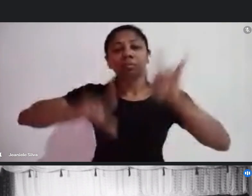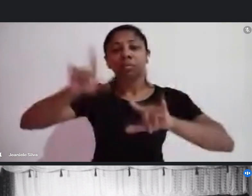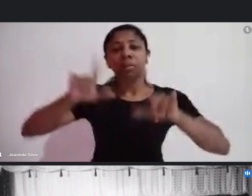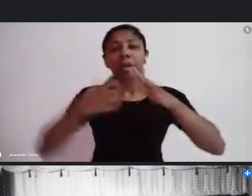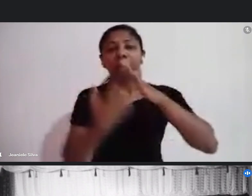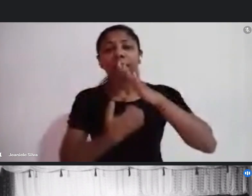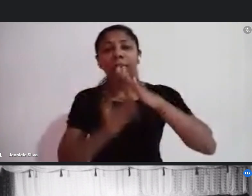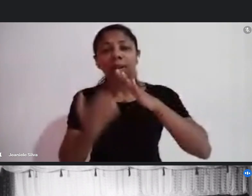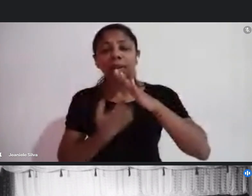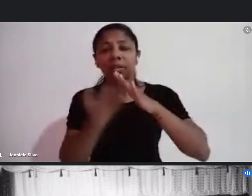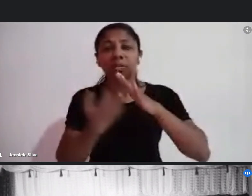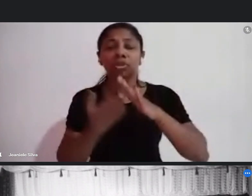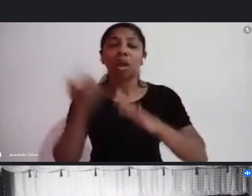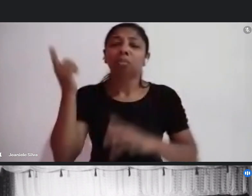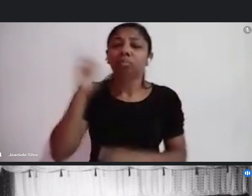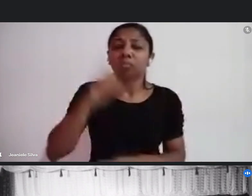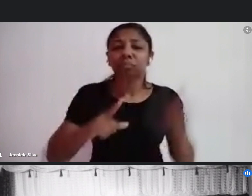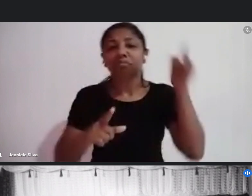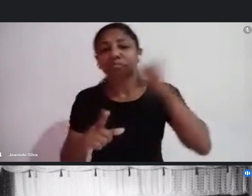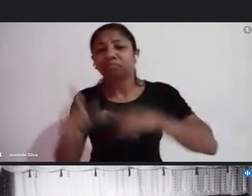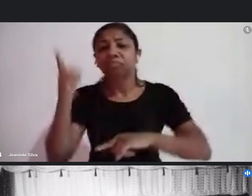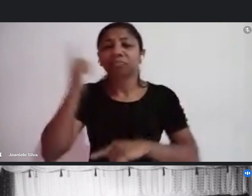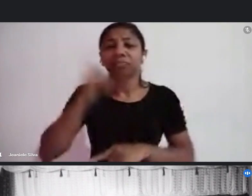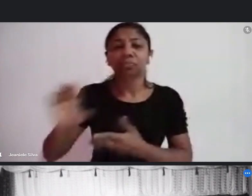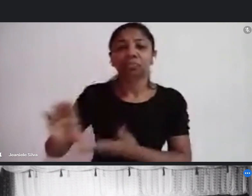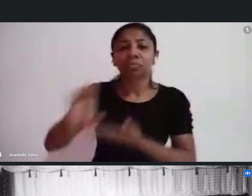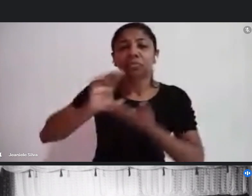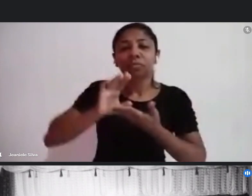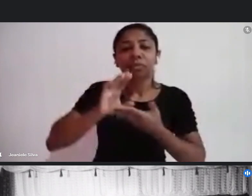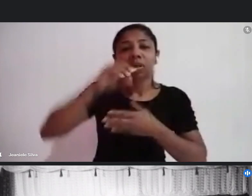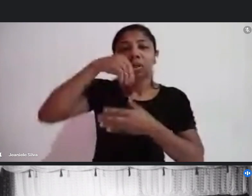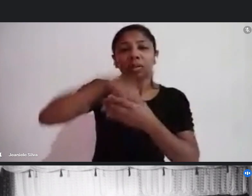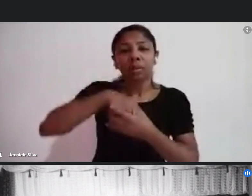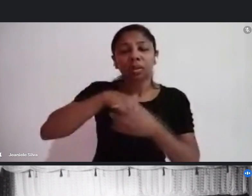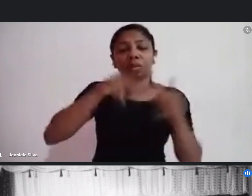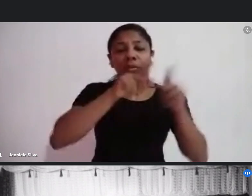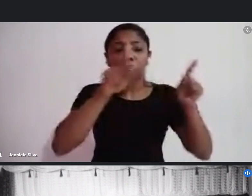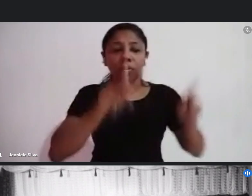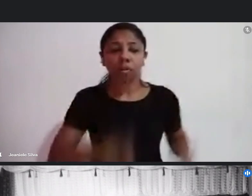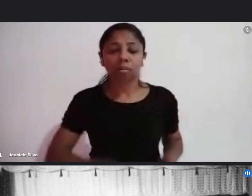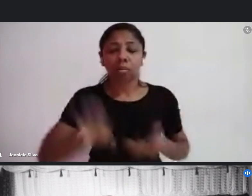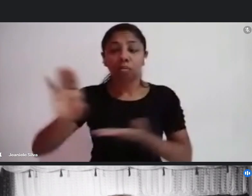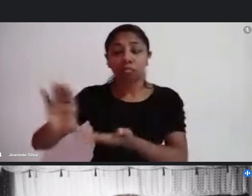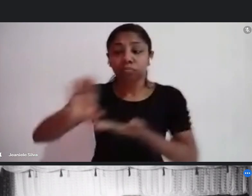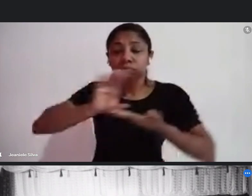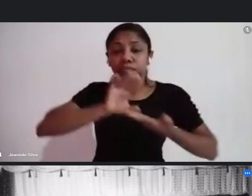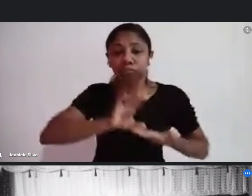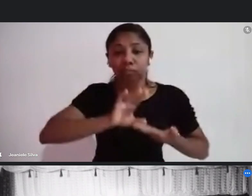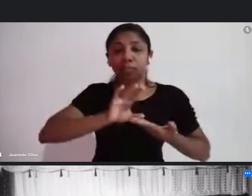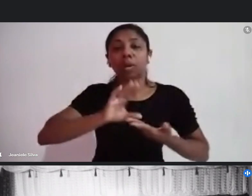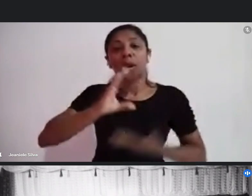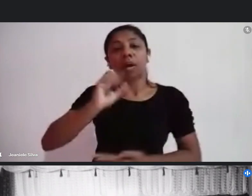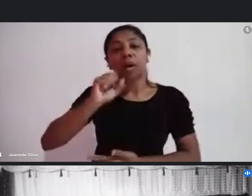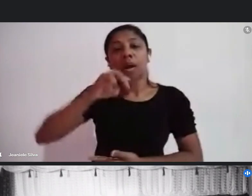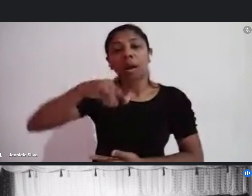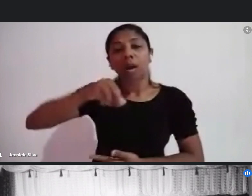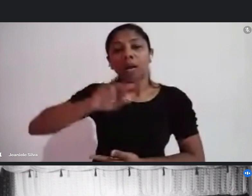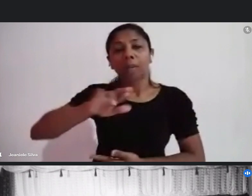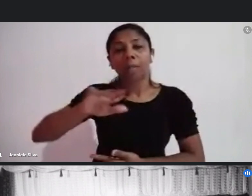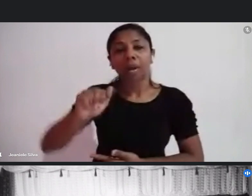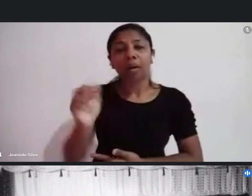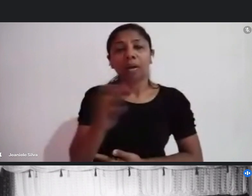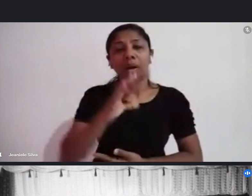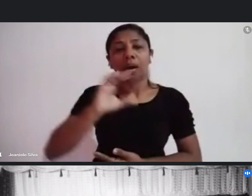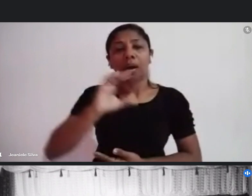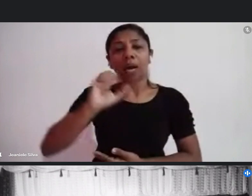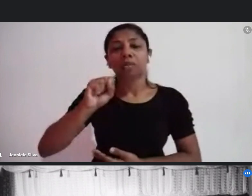contemplada dentro do nosso programa de financiamento da cultura de Câmara Cascuda. Muitos blocos,